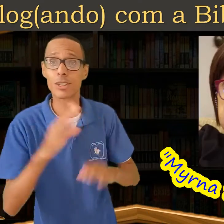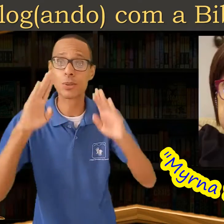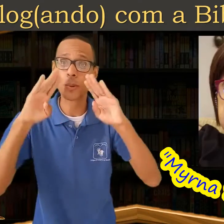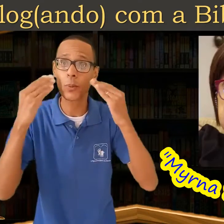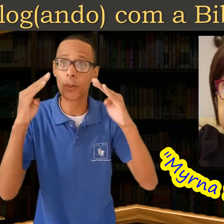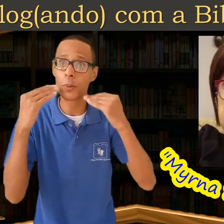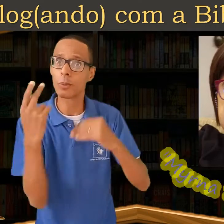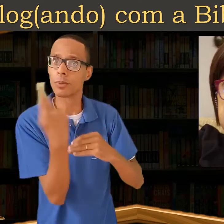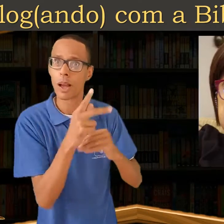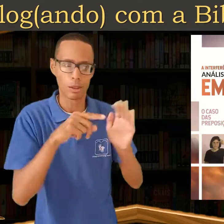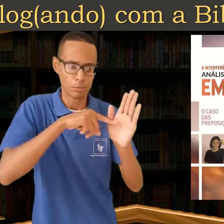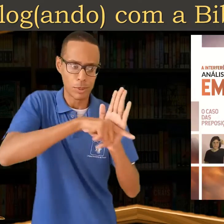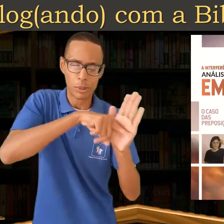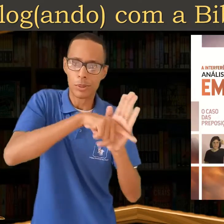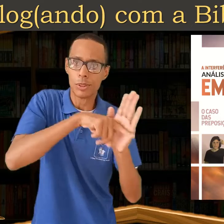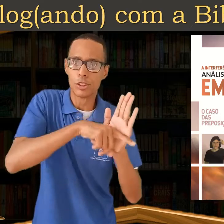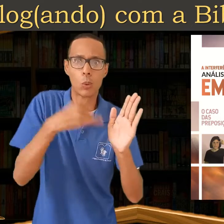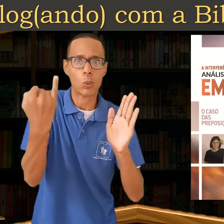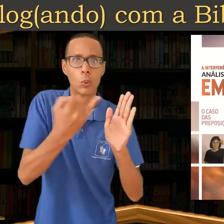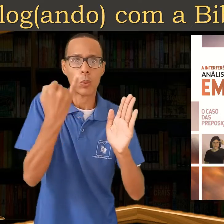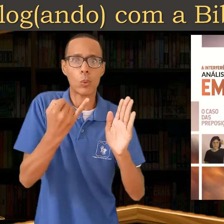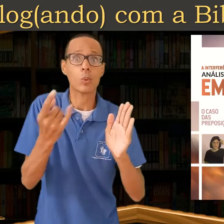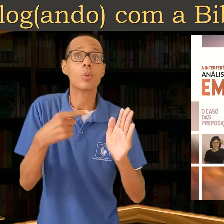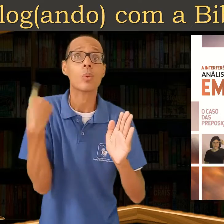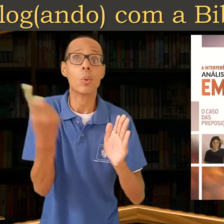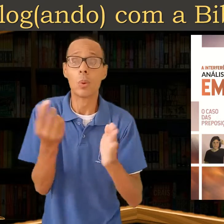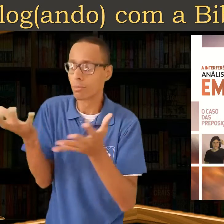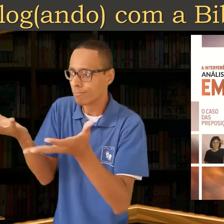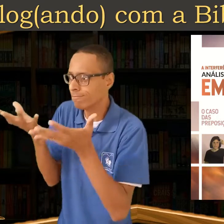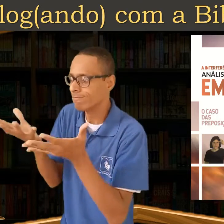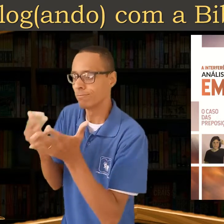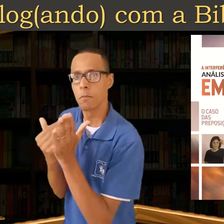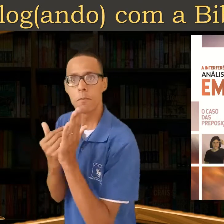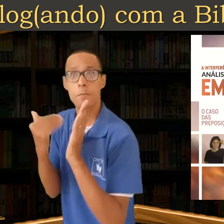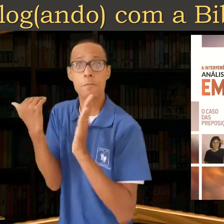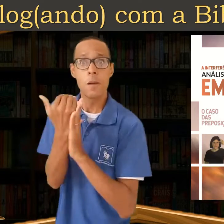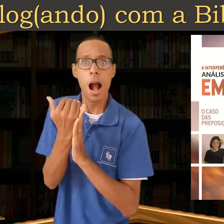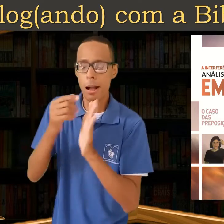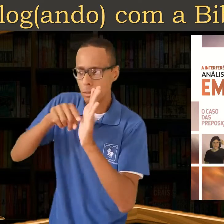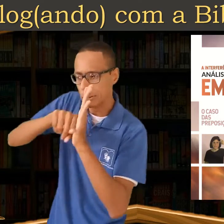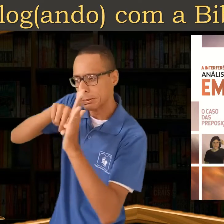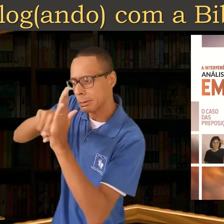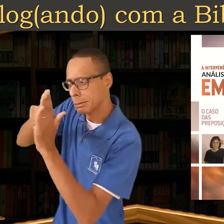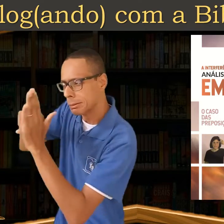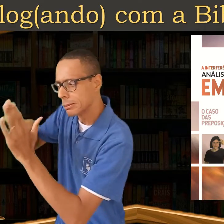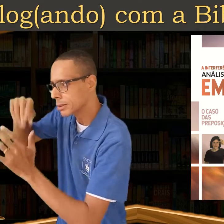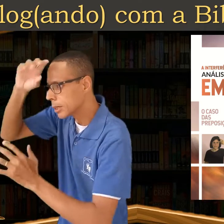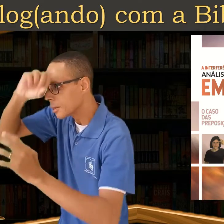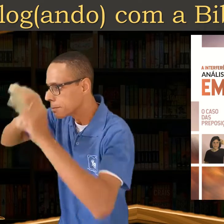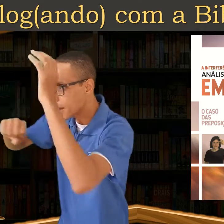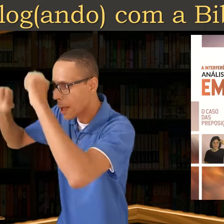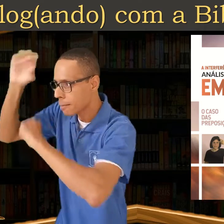Mirna reforça o nosso interesse de pesquisar ainda mais sobre a língua de sinais.